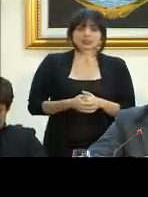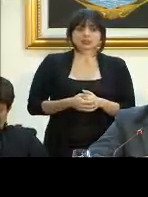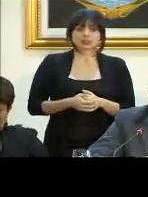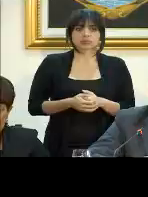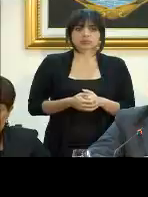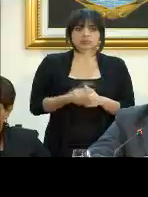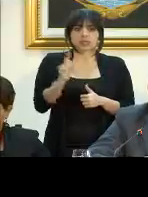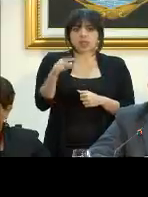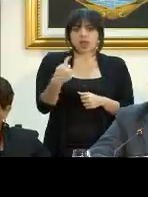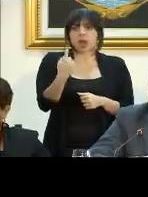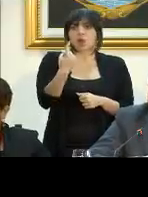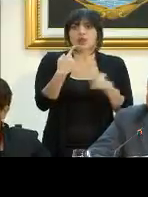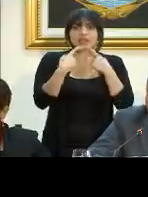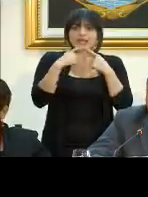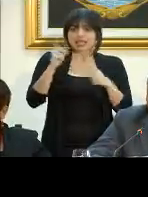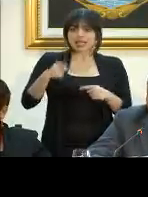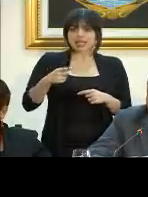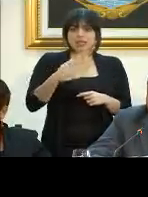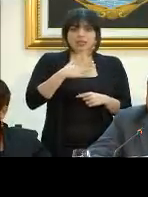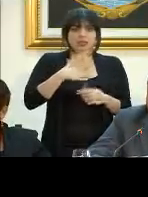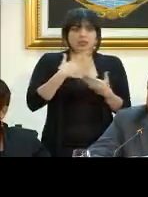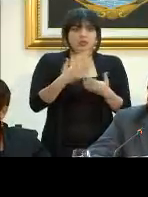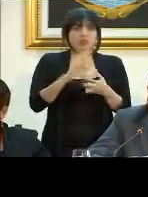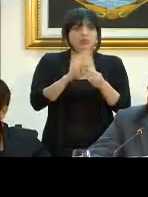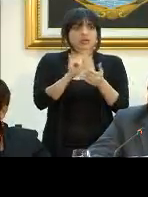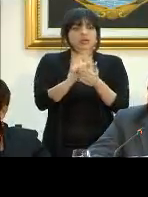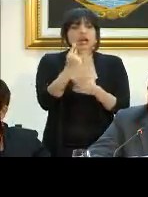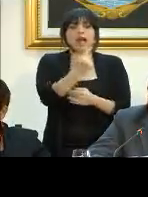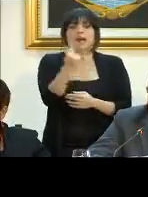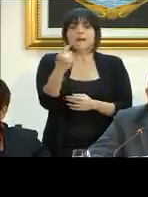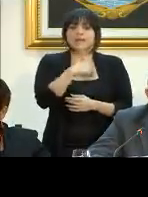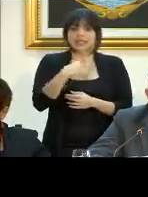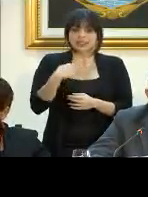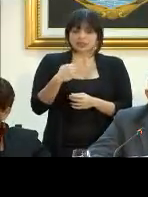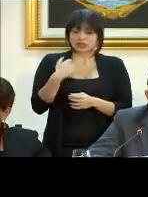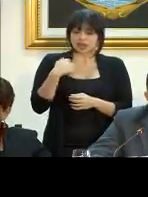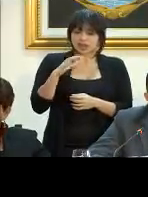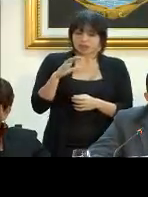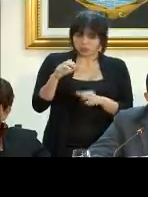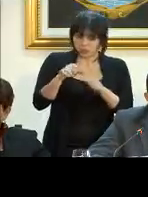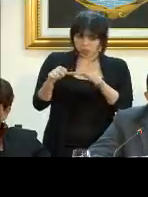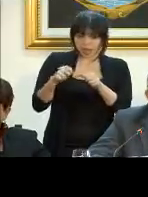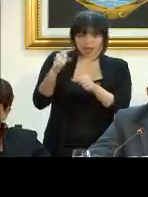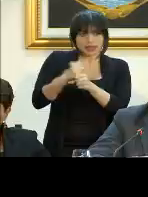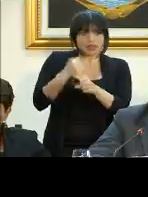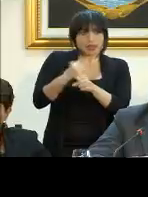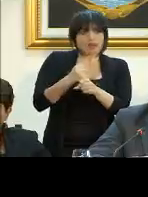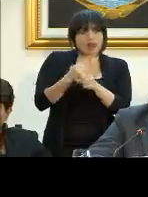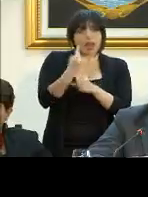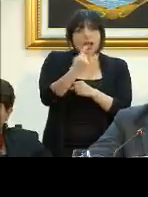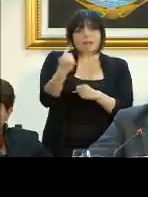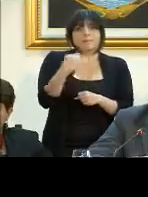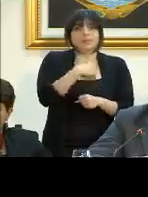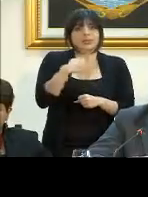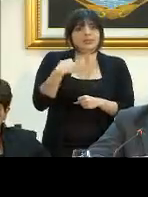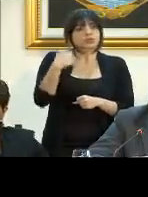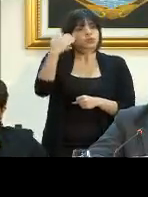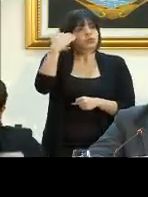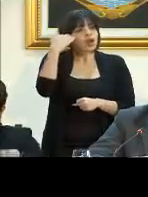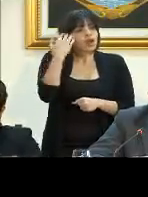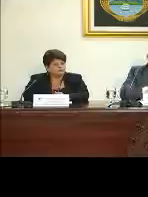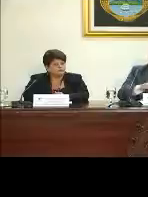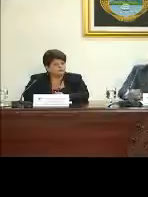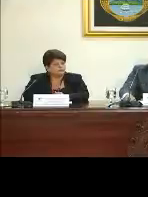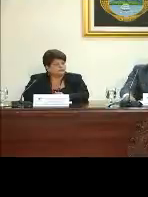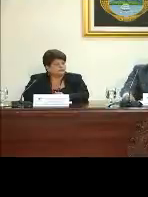única directriz que yo doy al respecto, cada ministro tiene su ámbito de trabajo, cada ministro sabe qué es lo que tiene